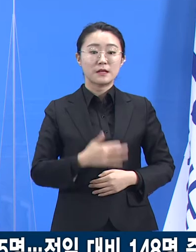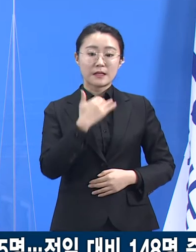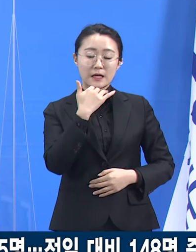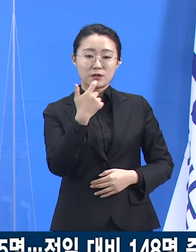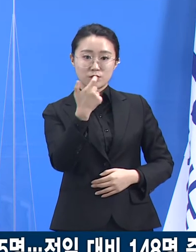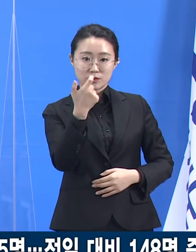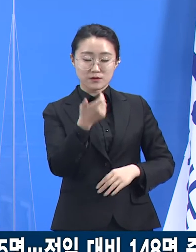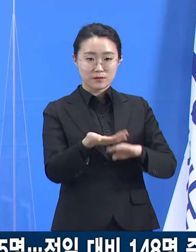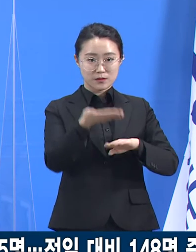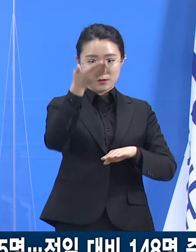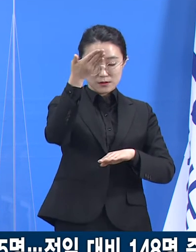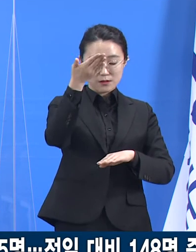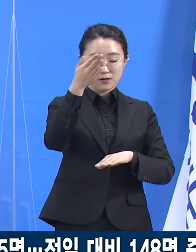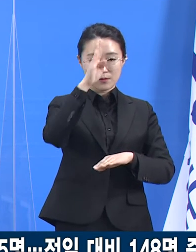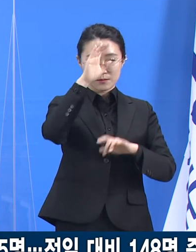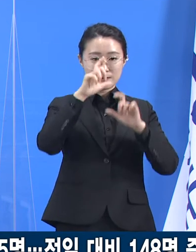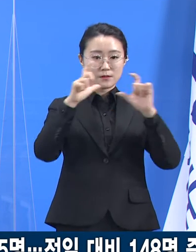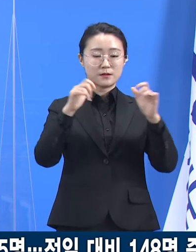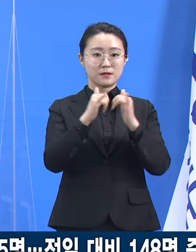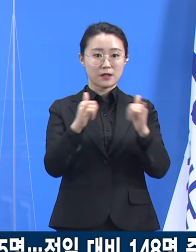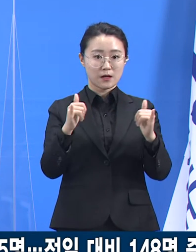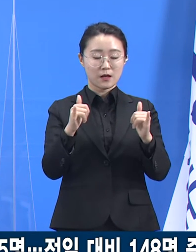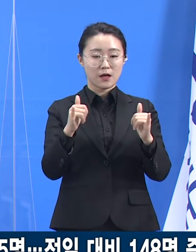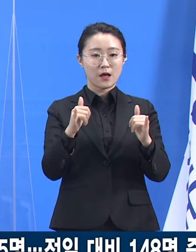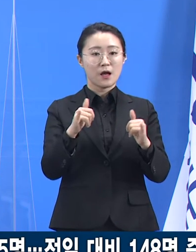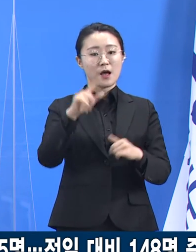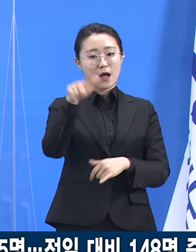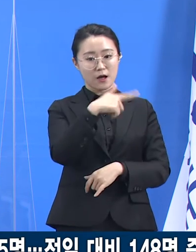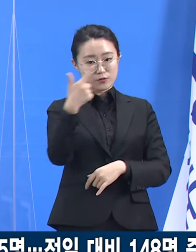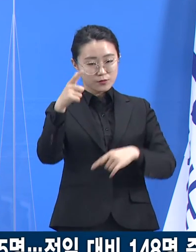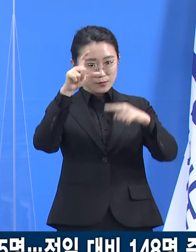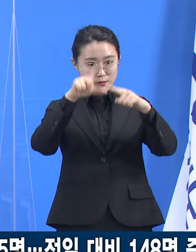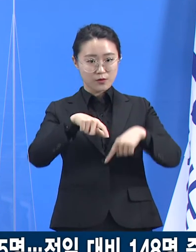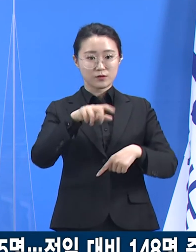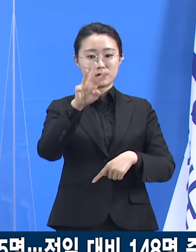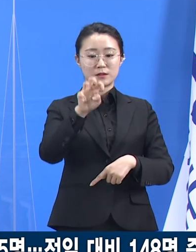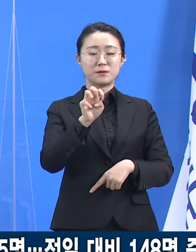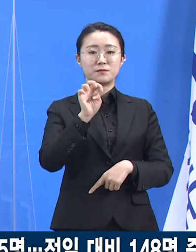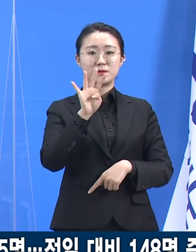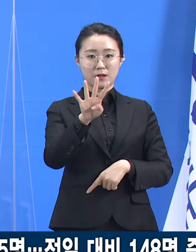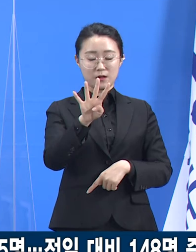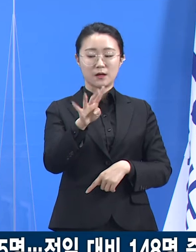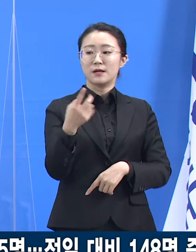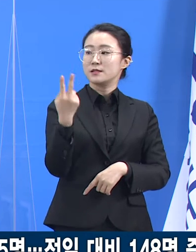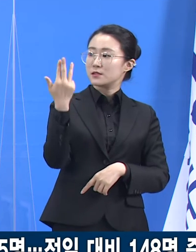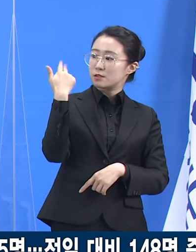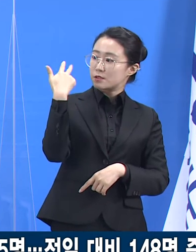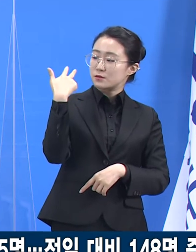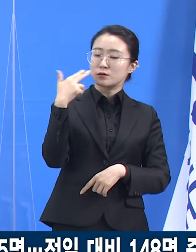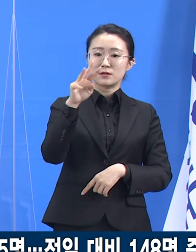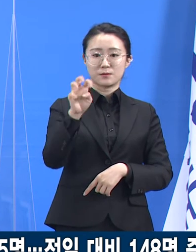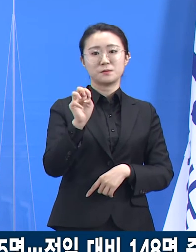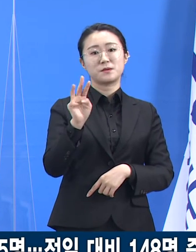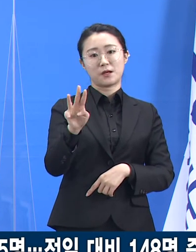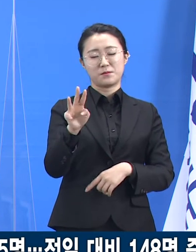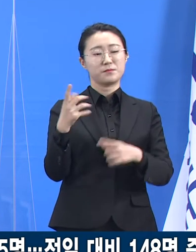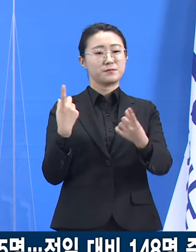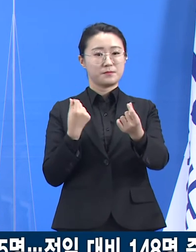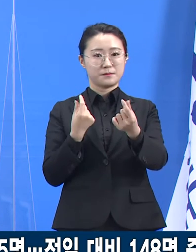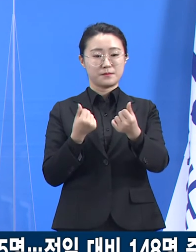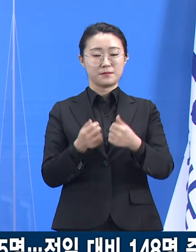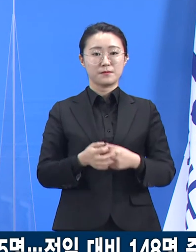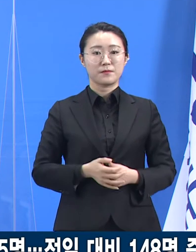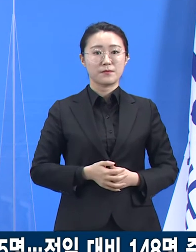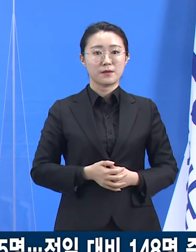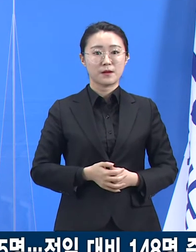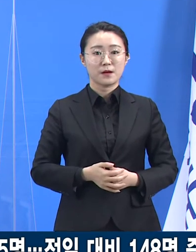이상 고령의 확진자는 일평균 34명으로 전주 33명과 유사하였습니다. 진단일